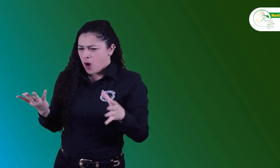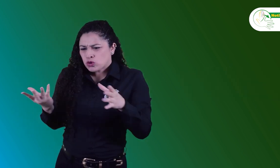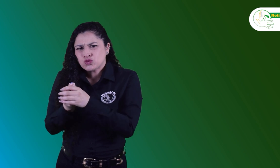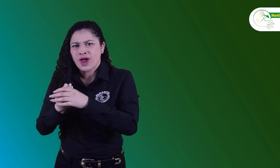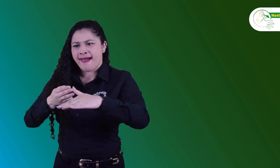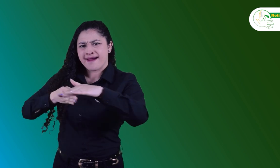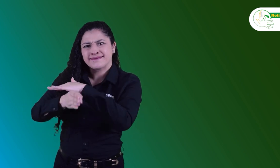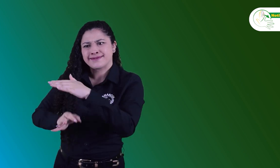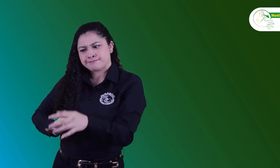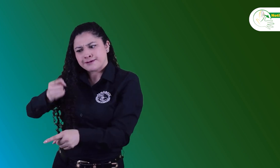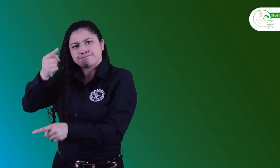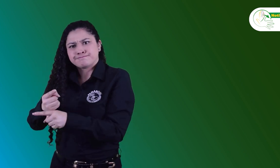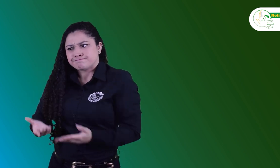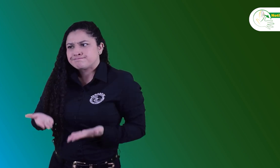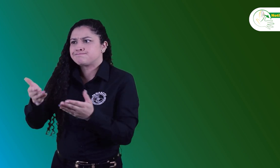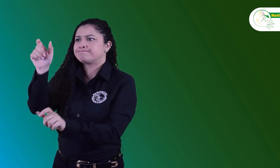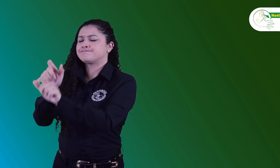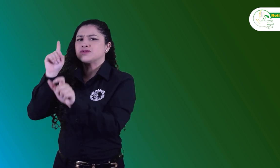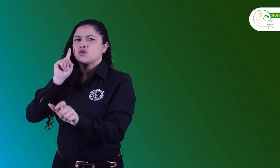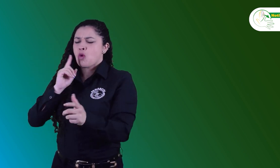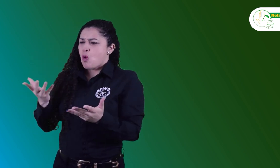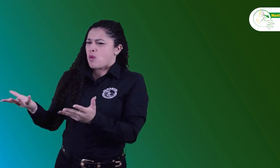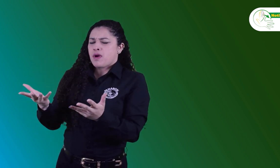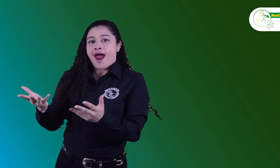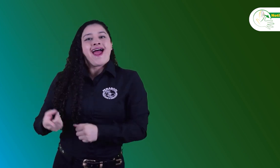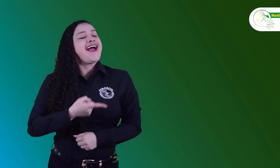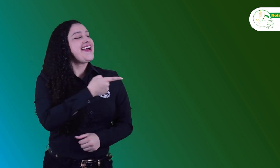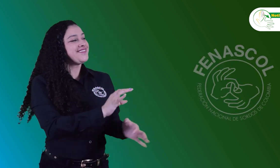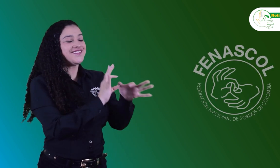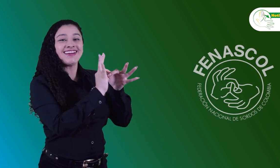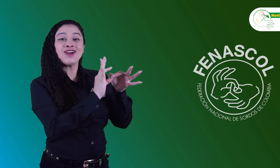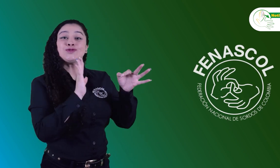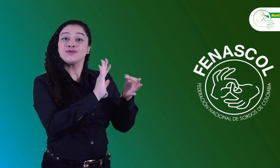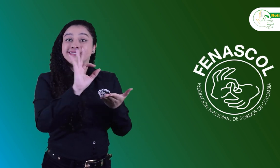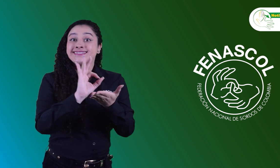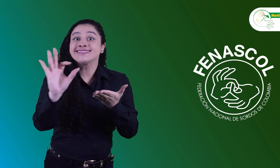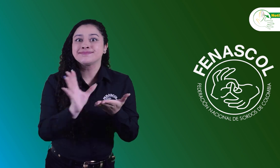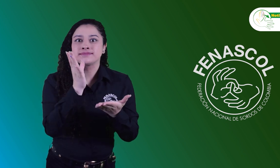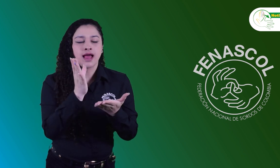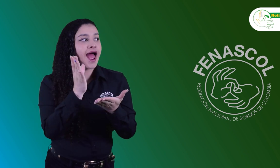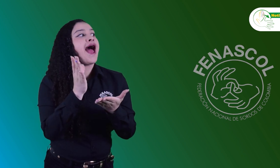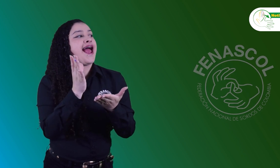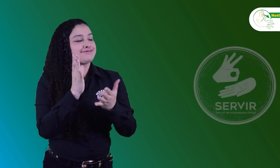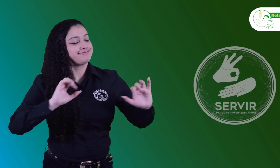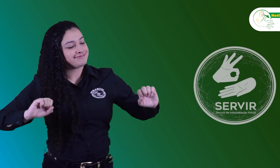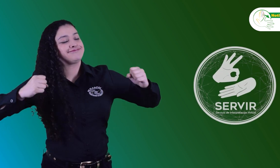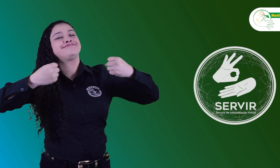los espacios accesibles con los ajustes razonables adecuados, contrata el servicio de SERVIR, de FENASCOL,